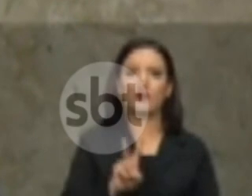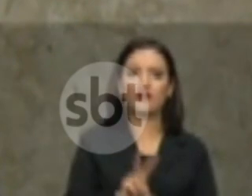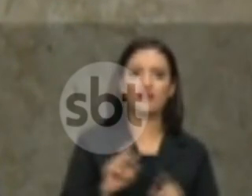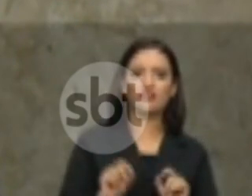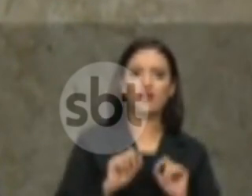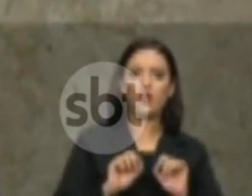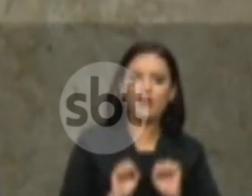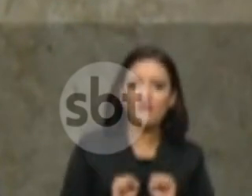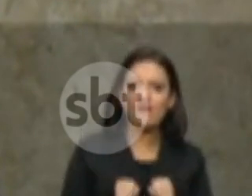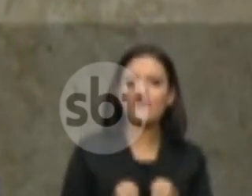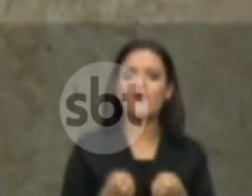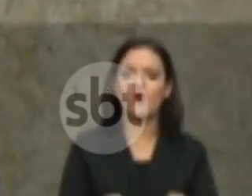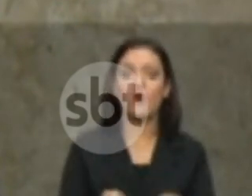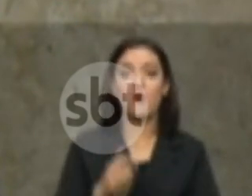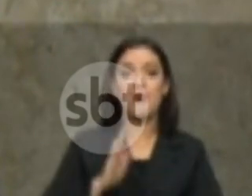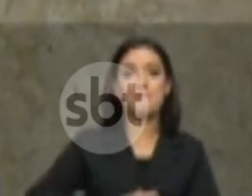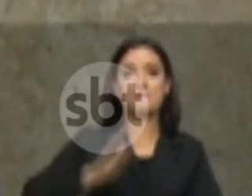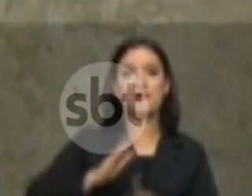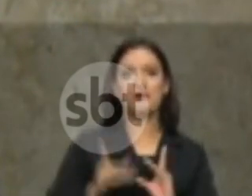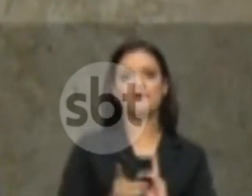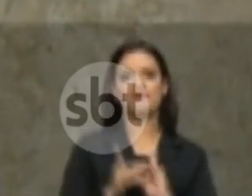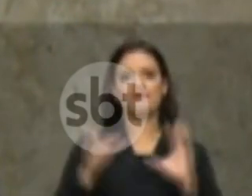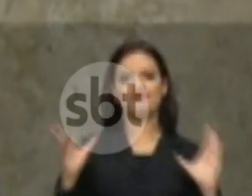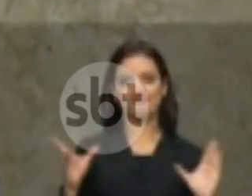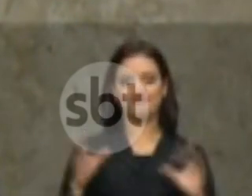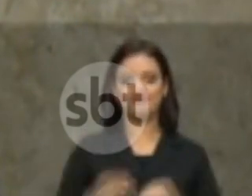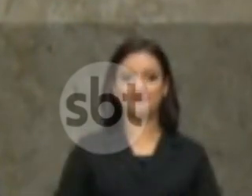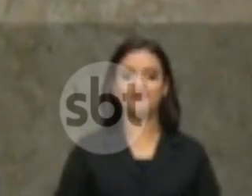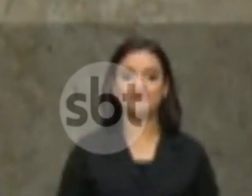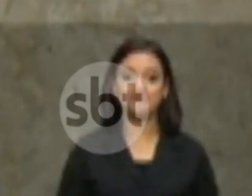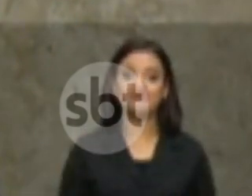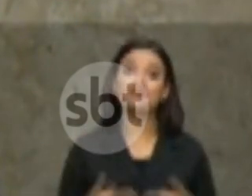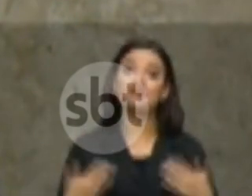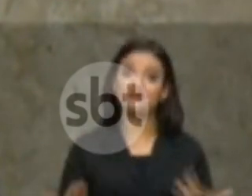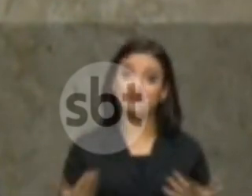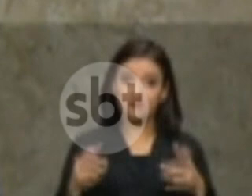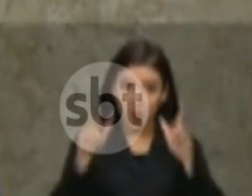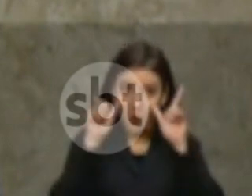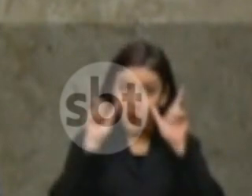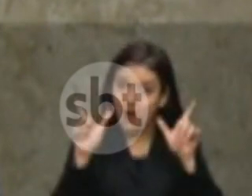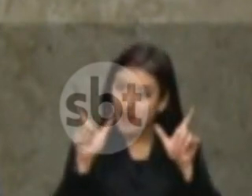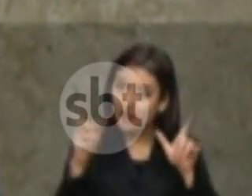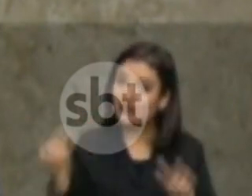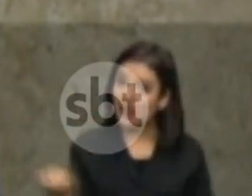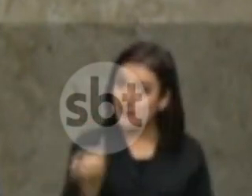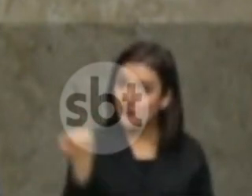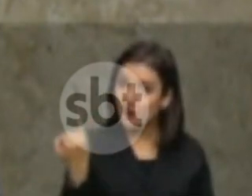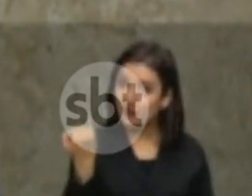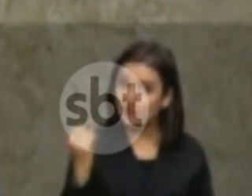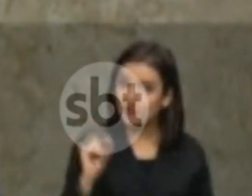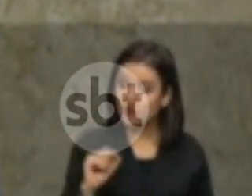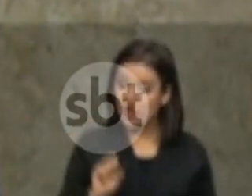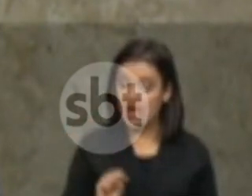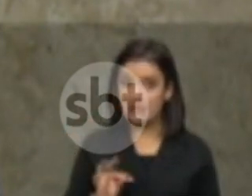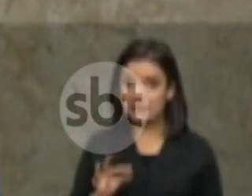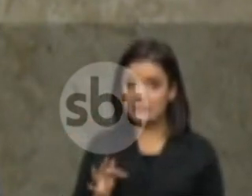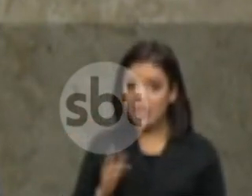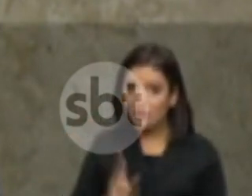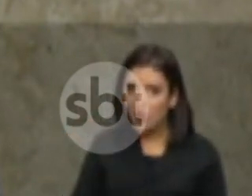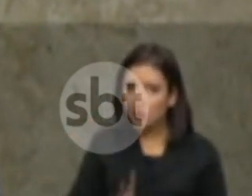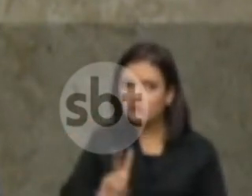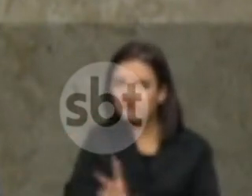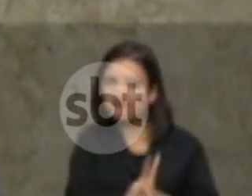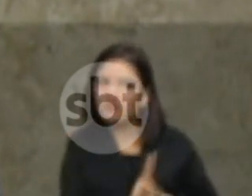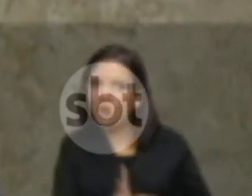Supremo Tribunal Federal, Luiz Fux, saiu em defesa da democracia. O Supremo segue vigilante, como